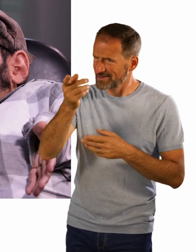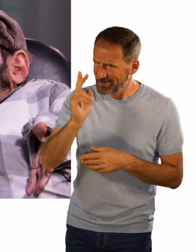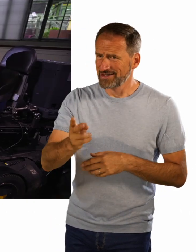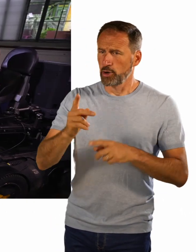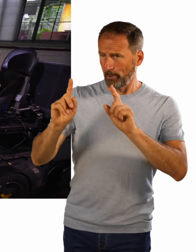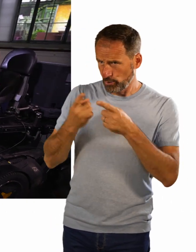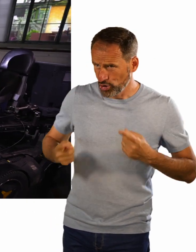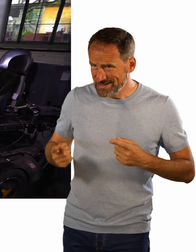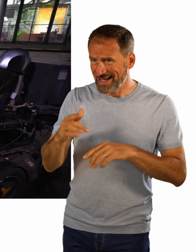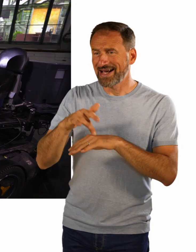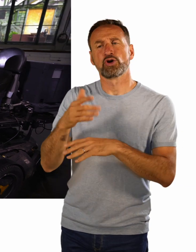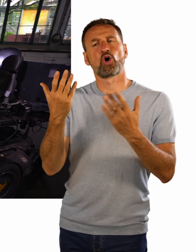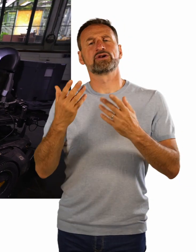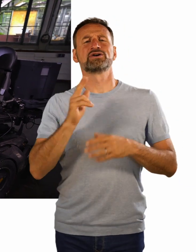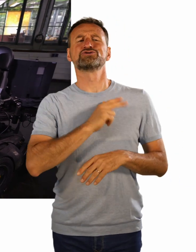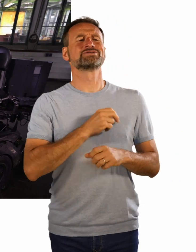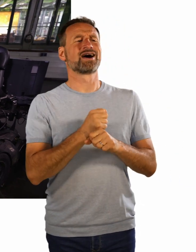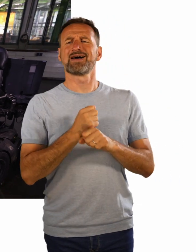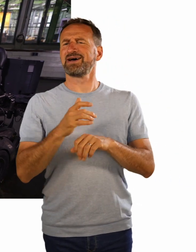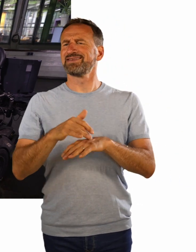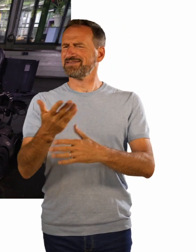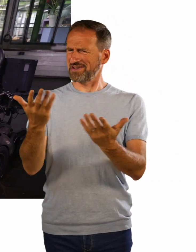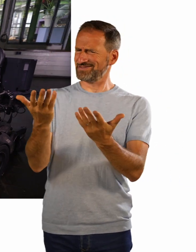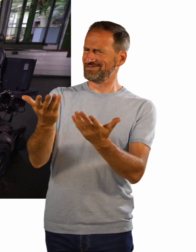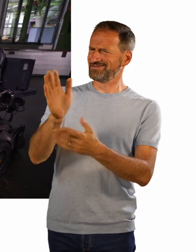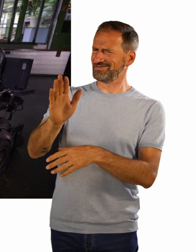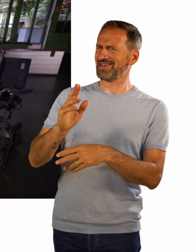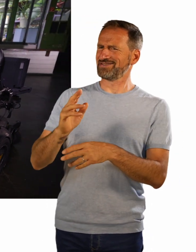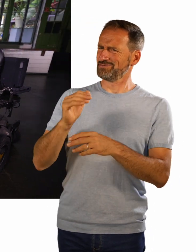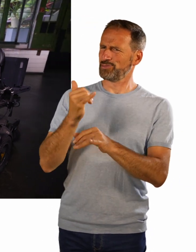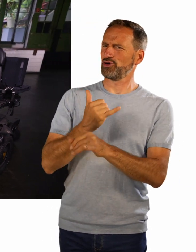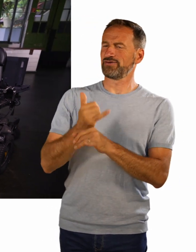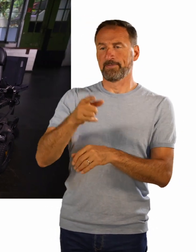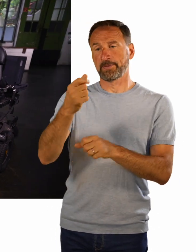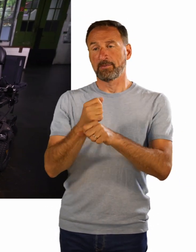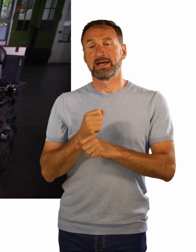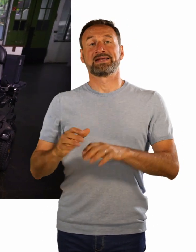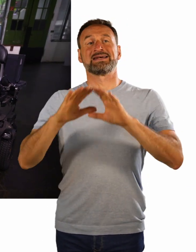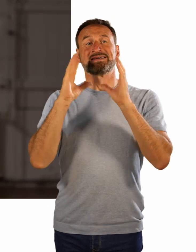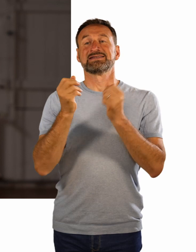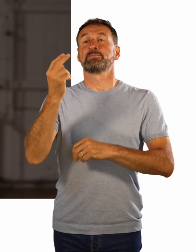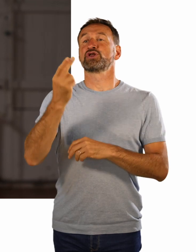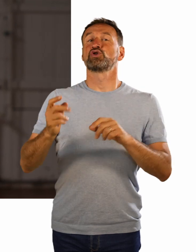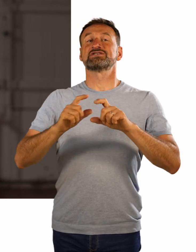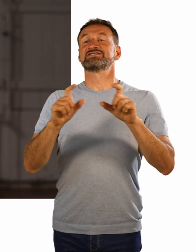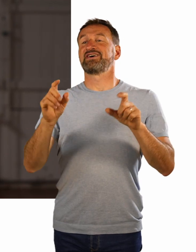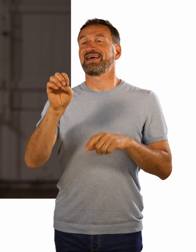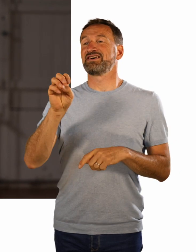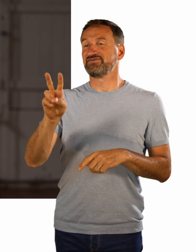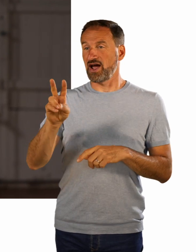Also, weil du arbeitest beim Gesamtkunstwerk e.V., aber bist du da Musikerin oder arbeitest du dort? Sowohl als auch. Ah ja. Also,